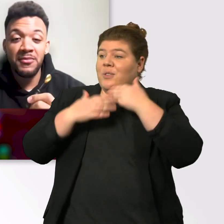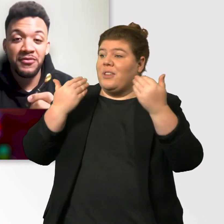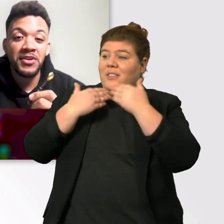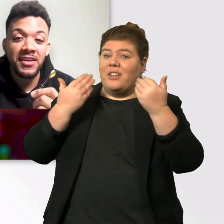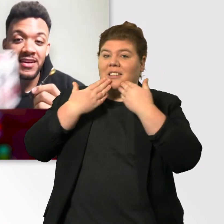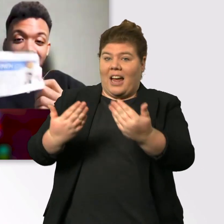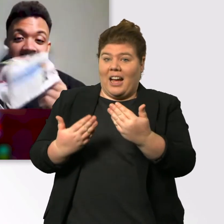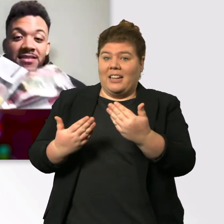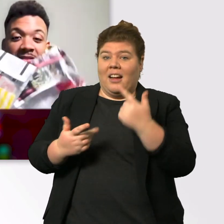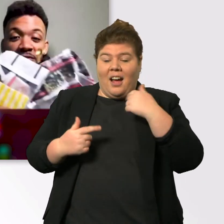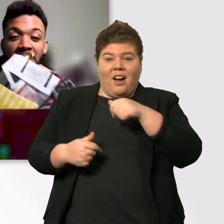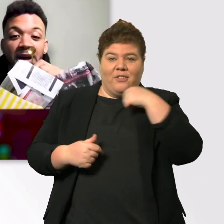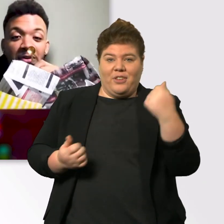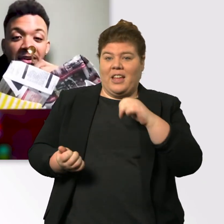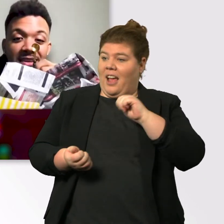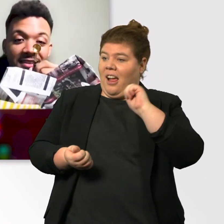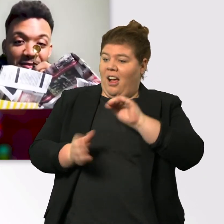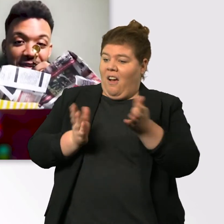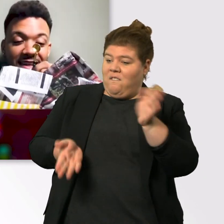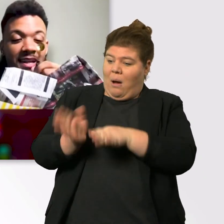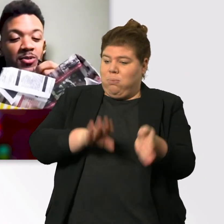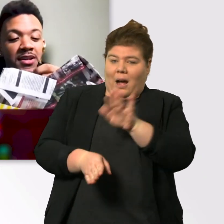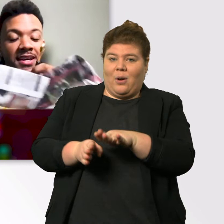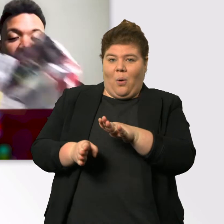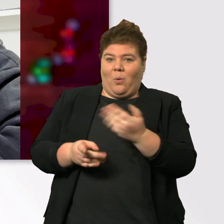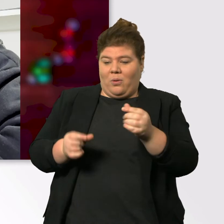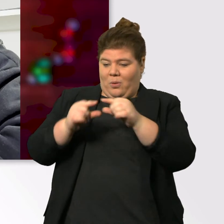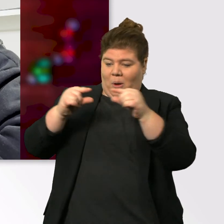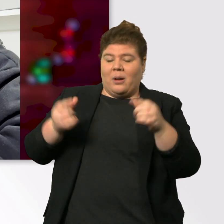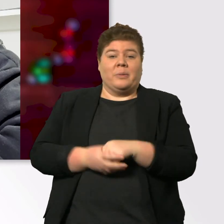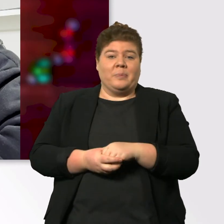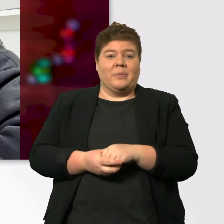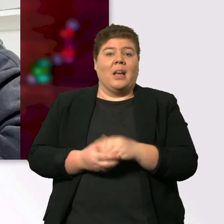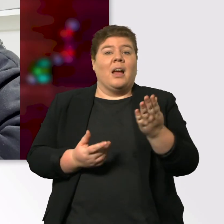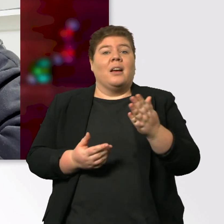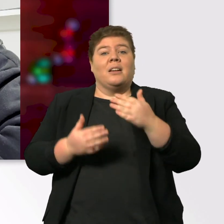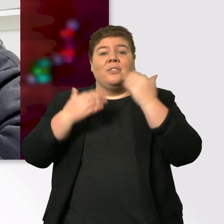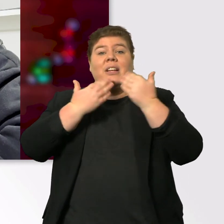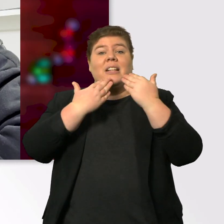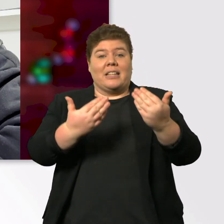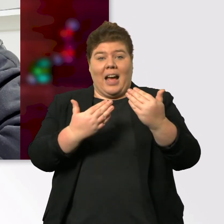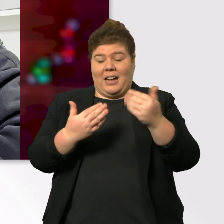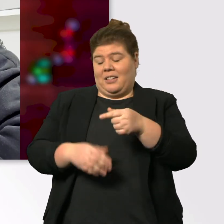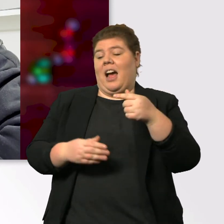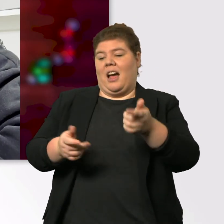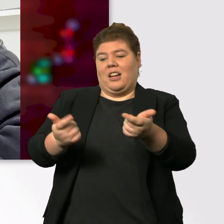für die ganze Verpackung hier, für den kleinen Kollegen. Cindy, auf jeden Fall ein großes Dankeschön für dieses großartige Geschenk. Wirklich.